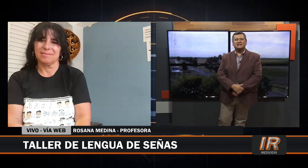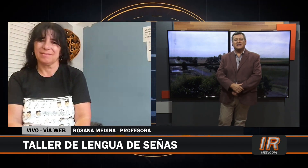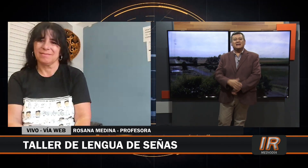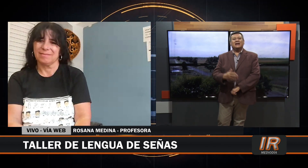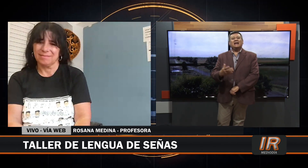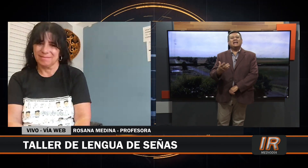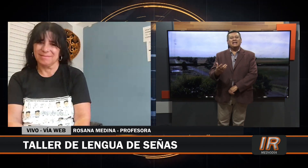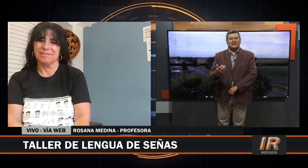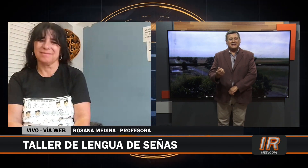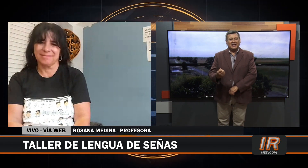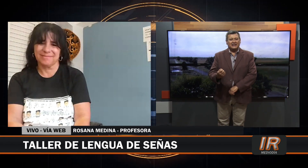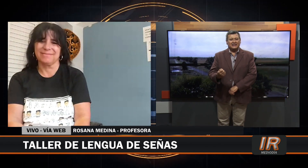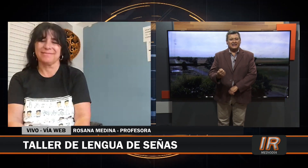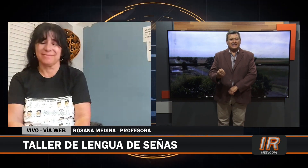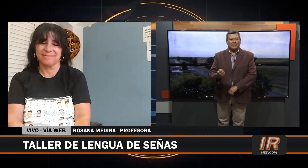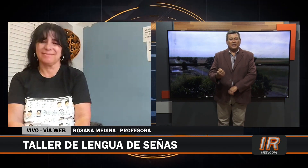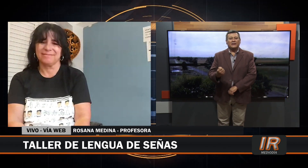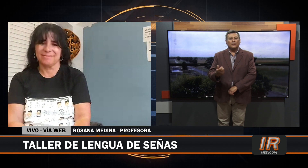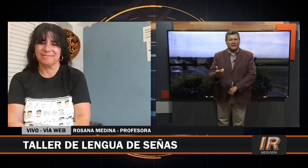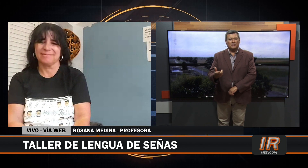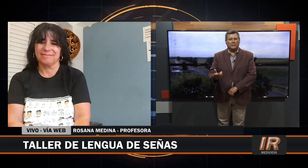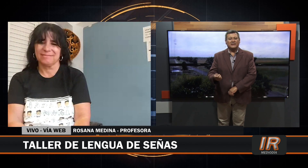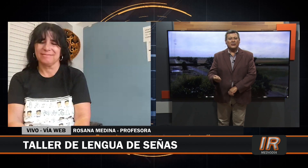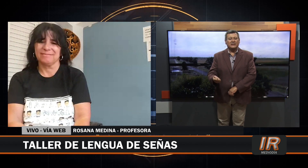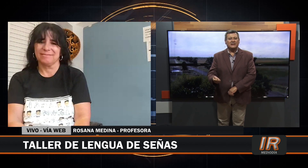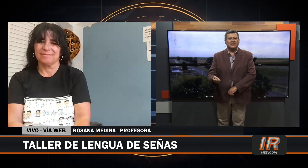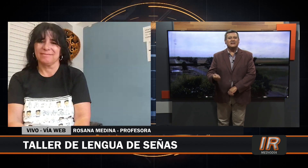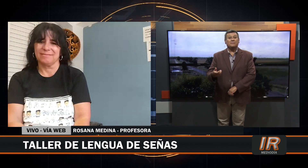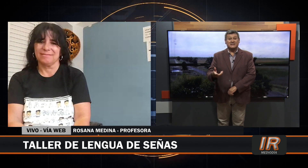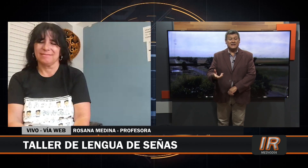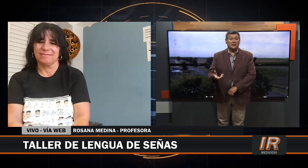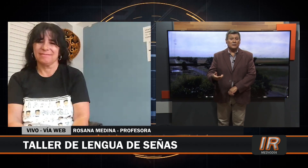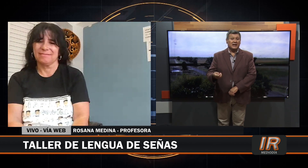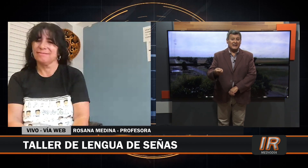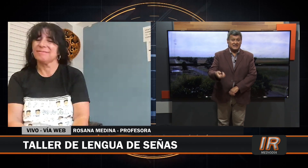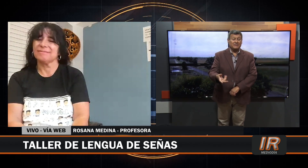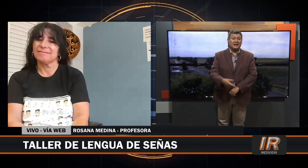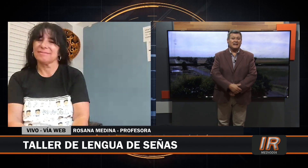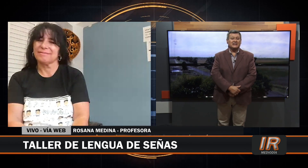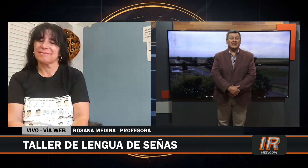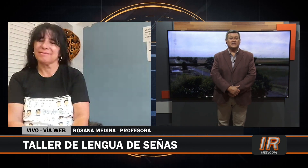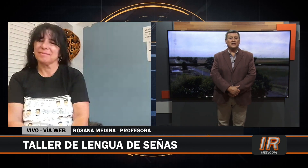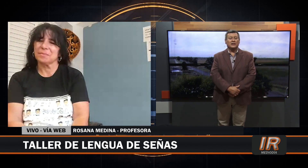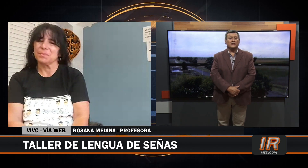Es decir, y ahí está la apuesta fuerte por parte de los intendentes y presidentes comunales que llevan adelante estas gestiones, ¿no?